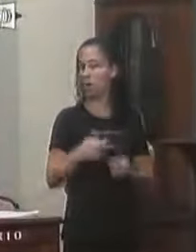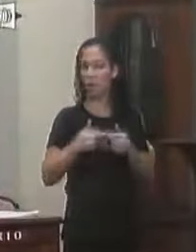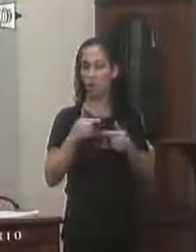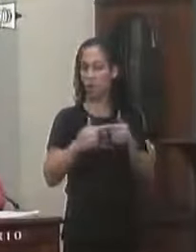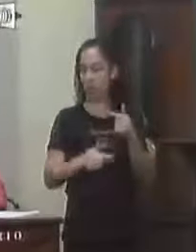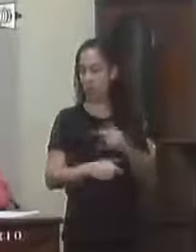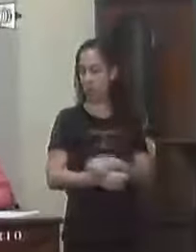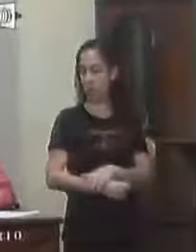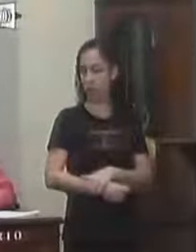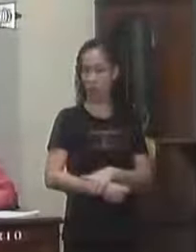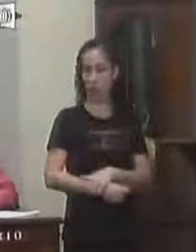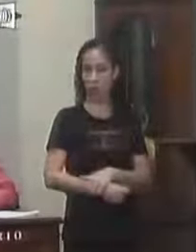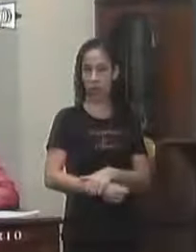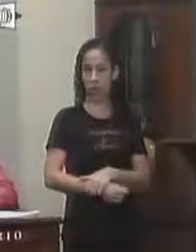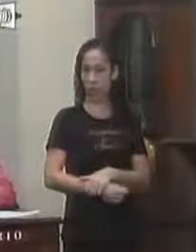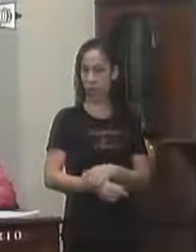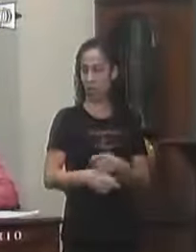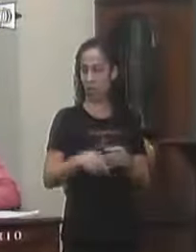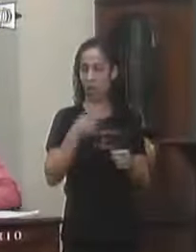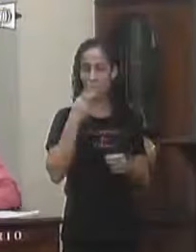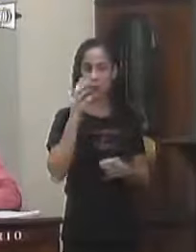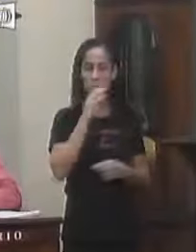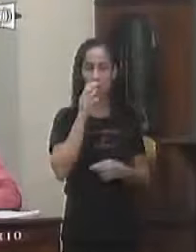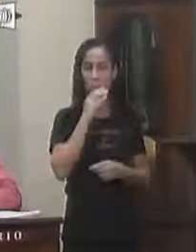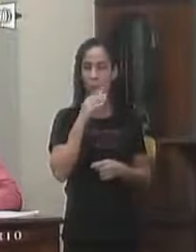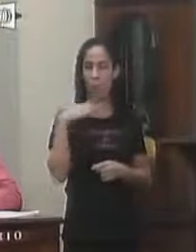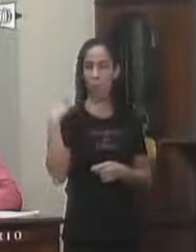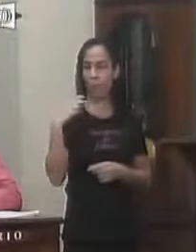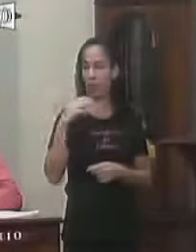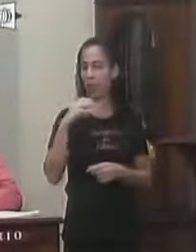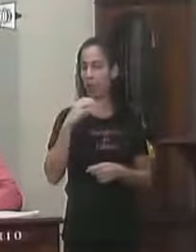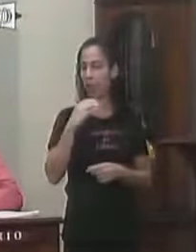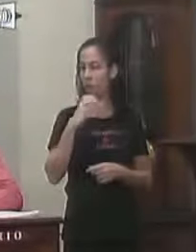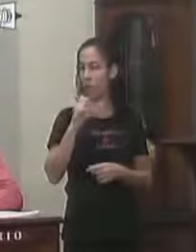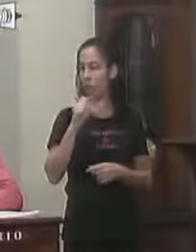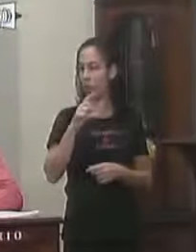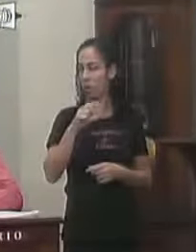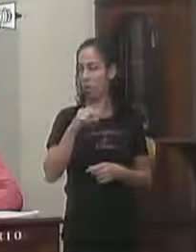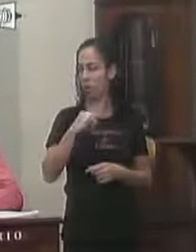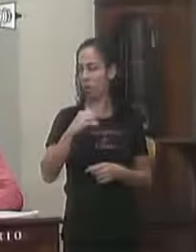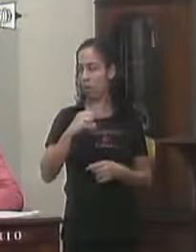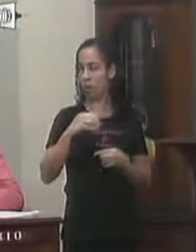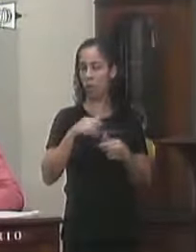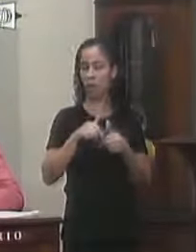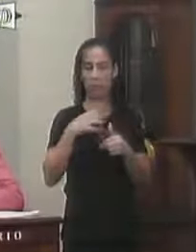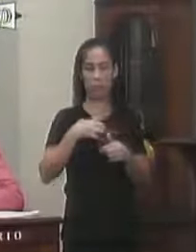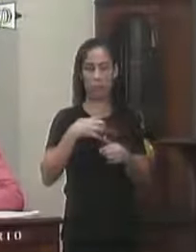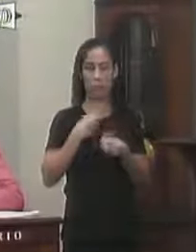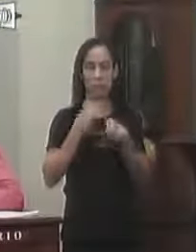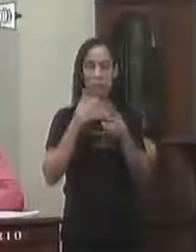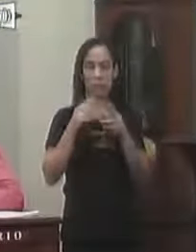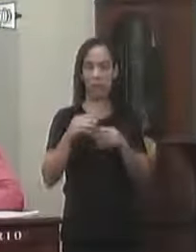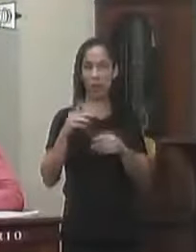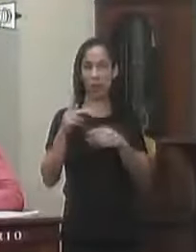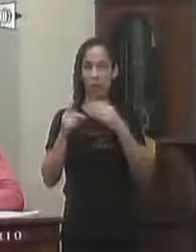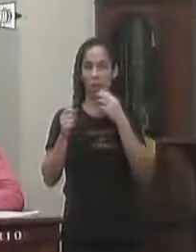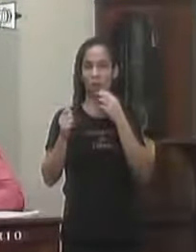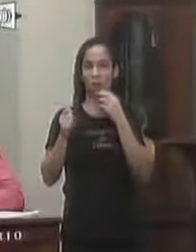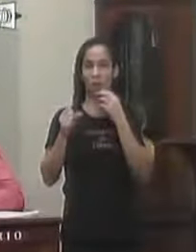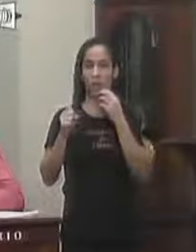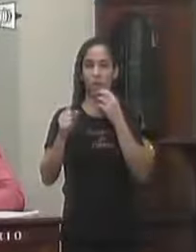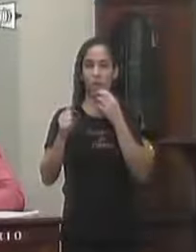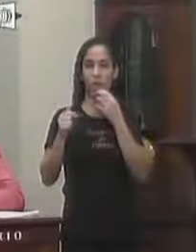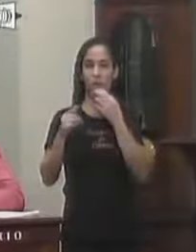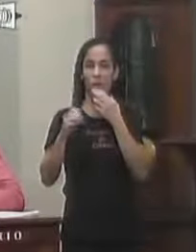encontra em discussão Presidente Comentário bem breve Vereador Celsinho Está sofrendo na pele Isso lá na passagem Mais uma obra Que vai começar